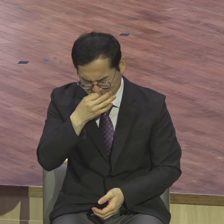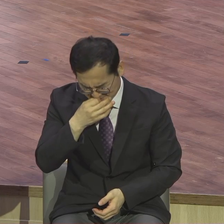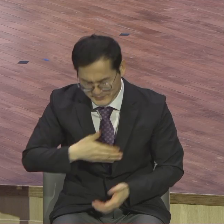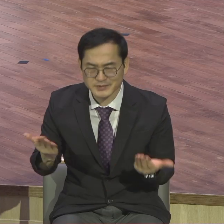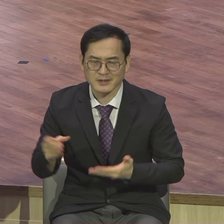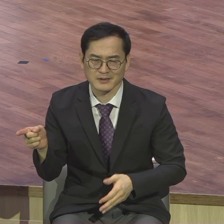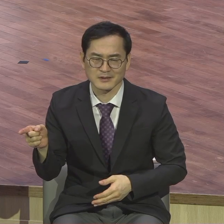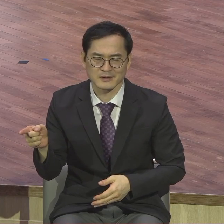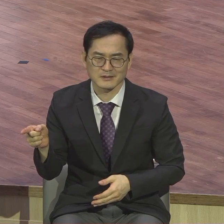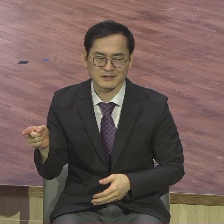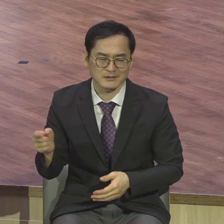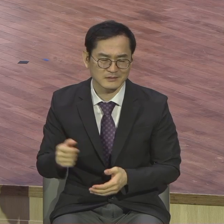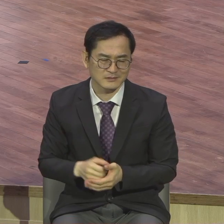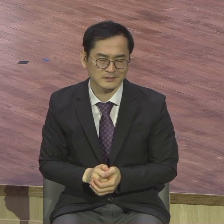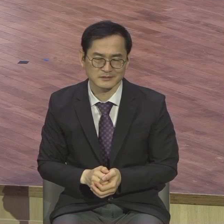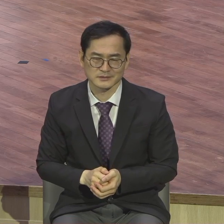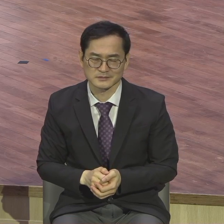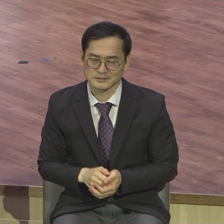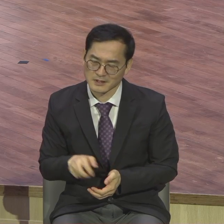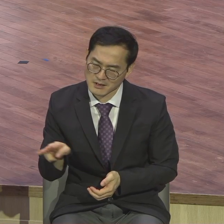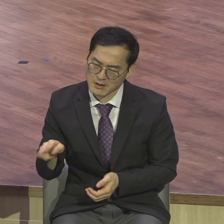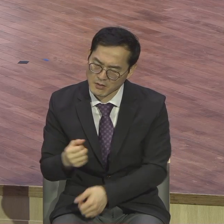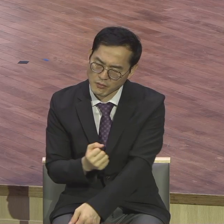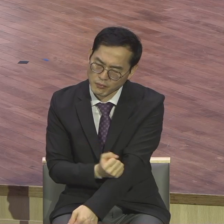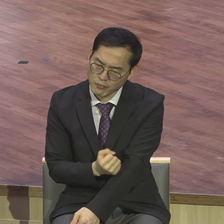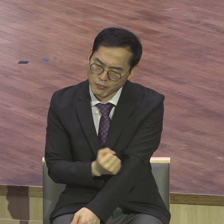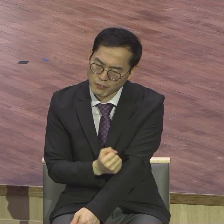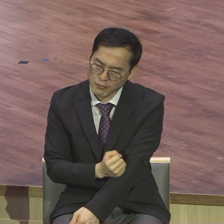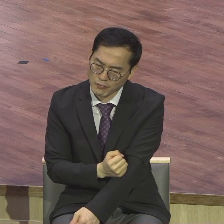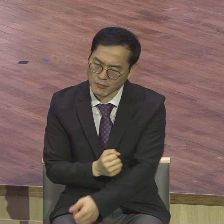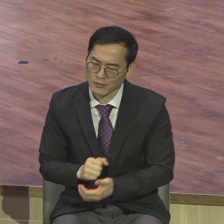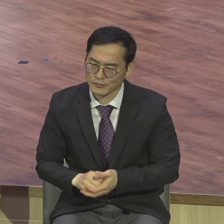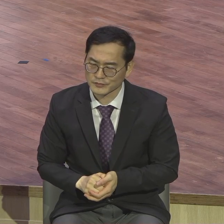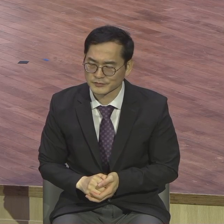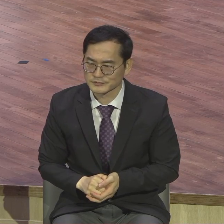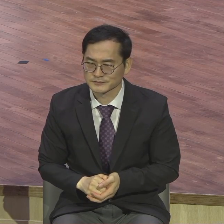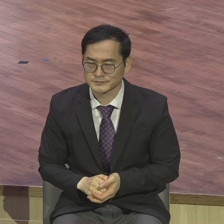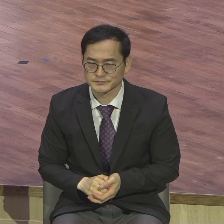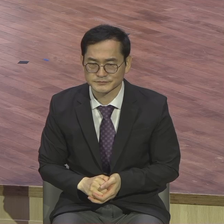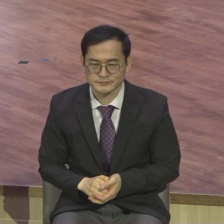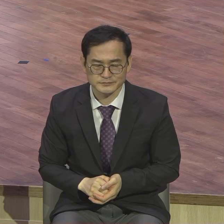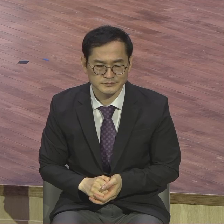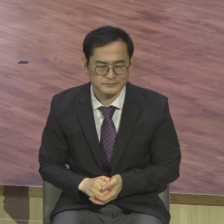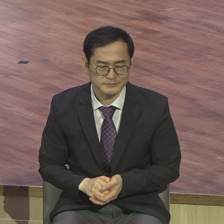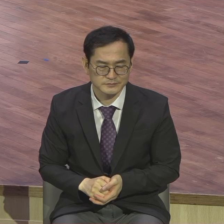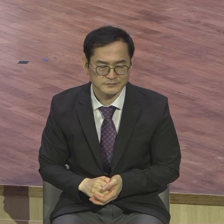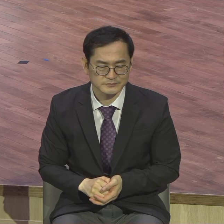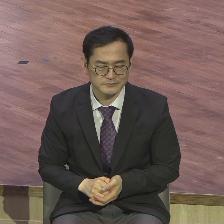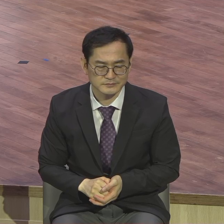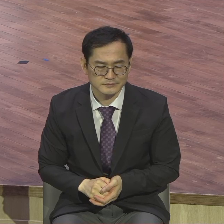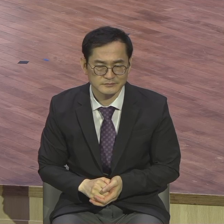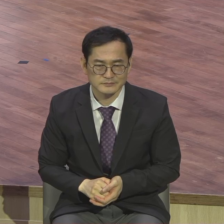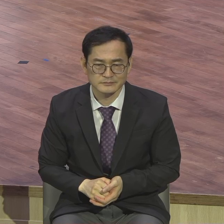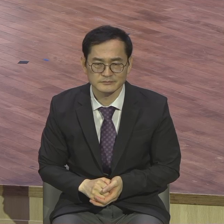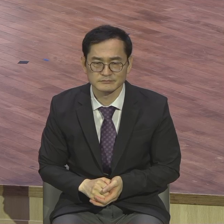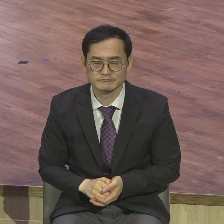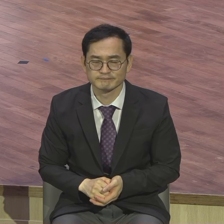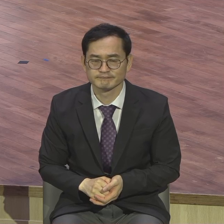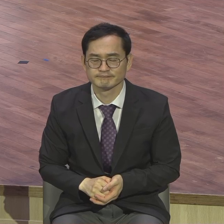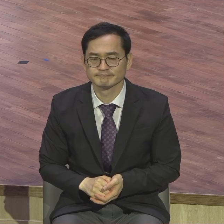하나님이 알고 제가 압니다. 이 직분을 맡았다. 얼마나 힘든 직분인지 몰라요. 이